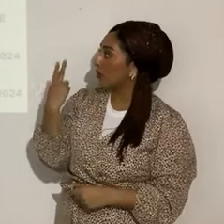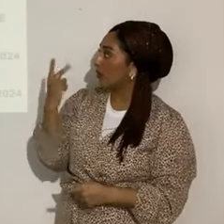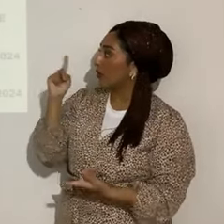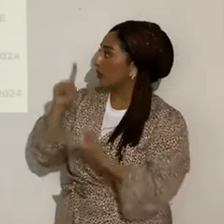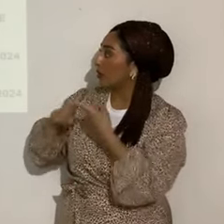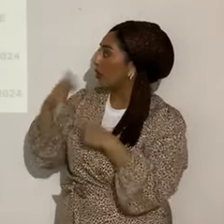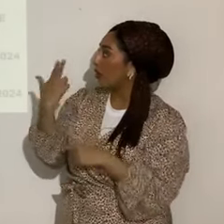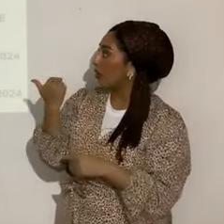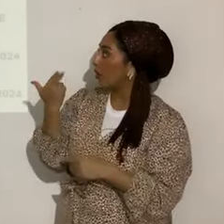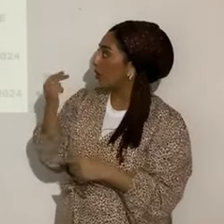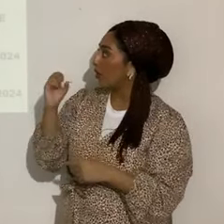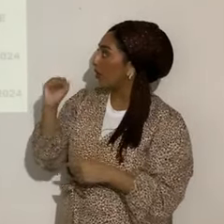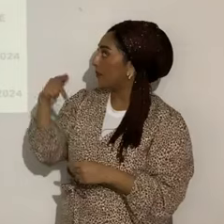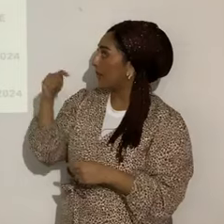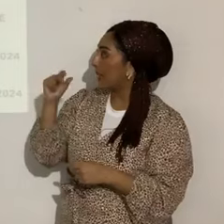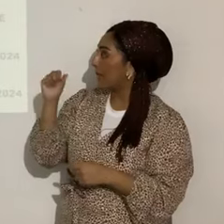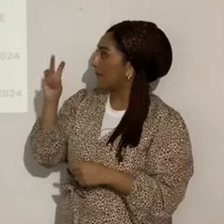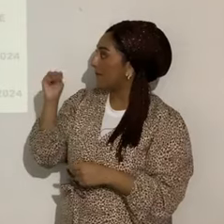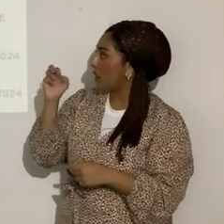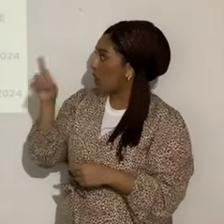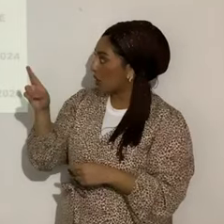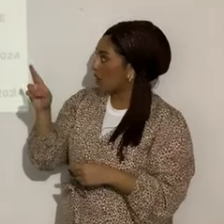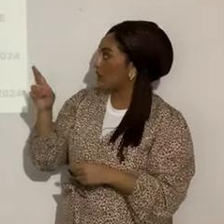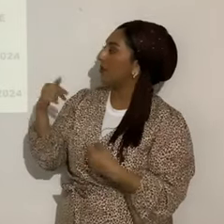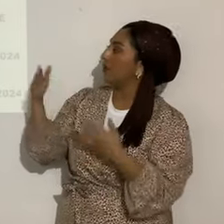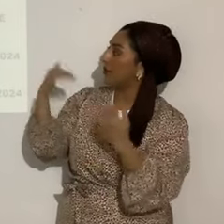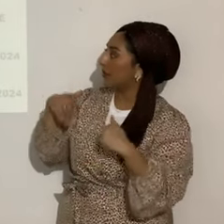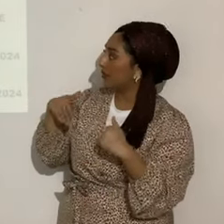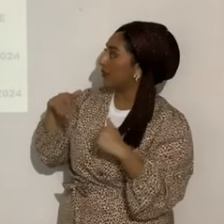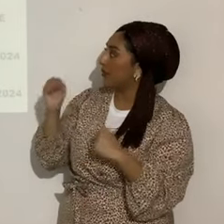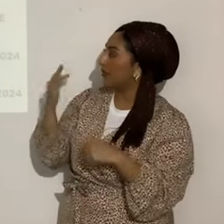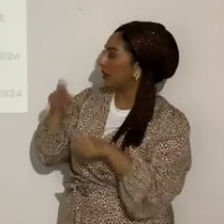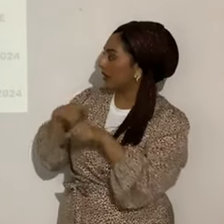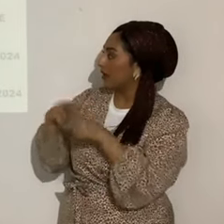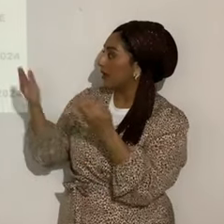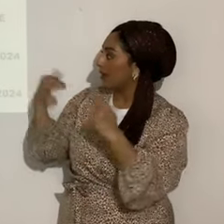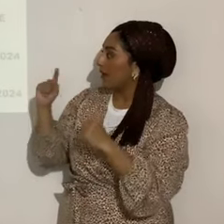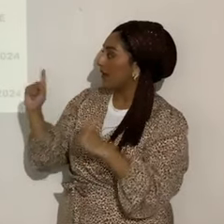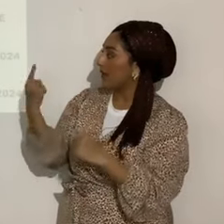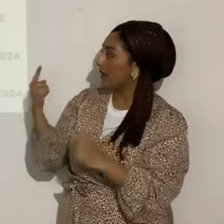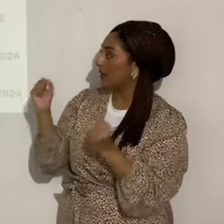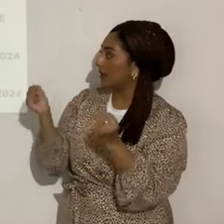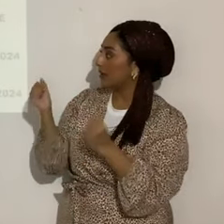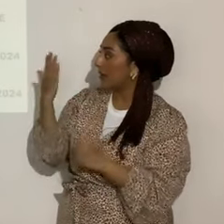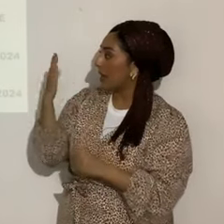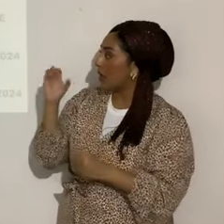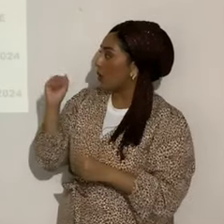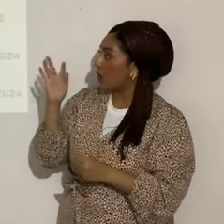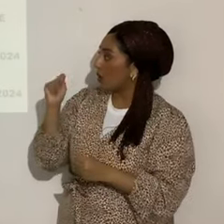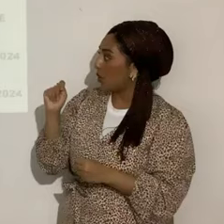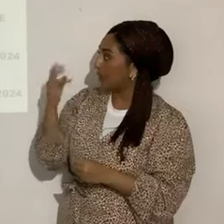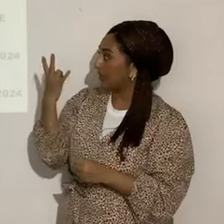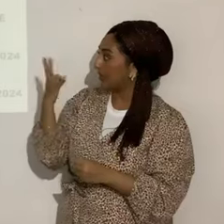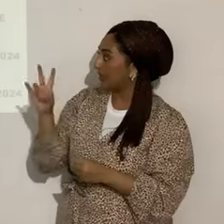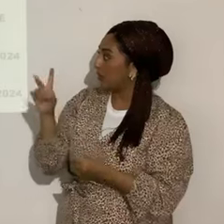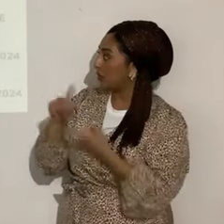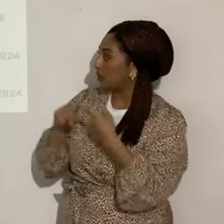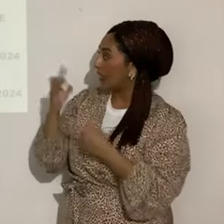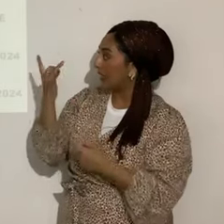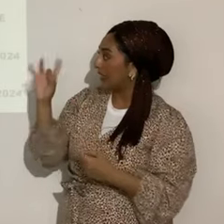día, jueves 12 al 13. Después viene un Shabbat semanal, después el primer Shabbat de Sukkot va a ser el 17 al 18,